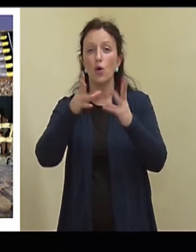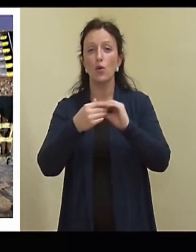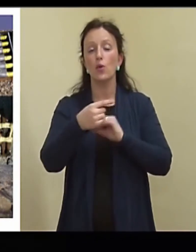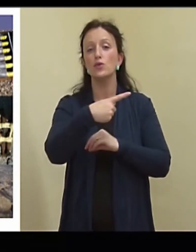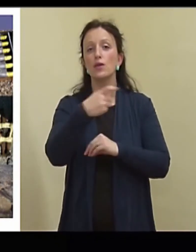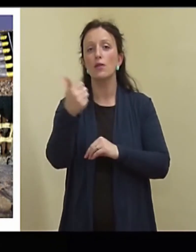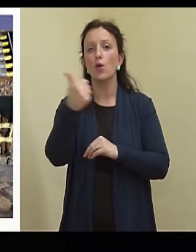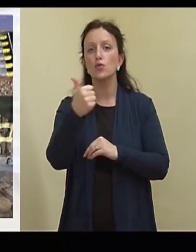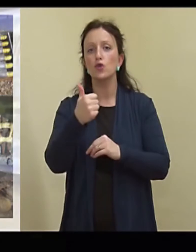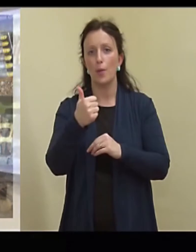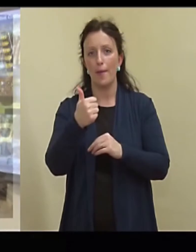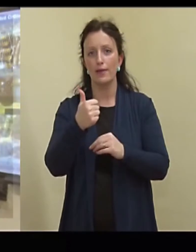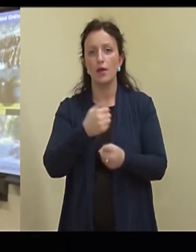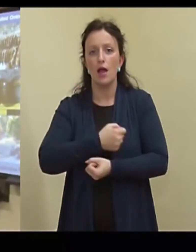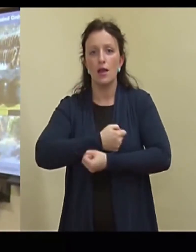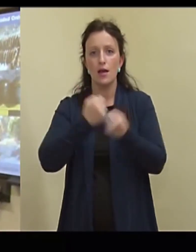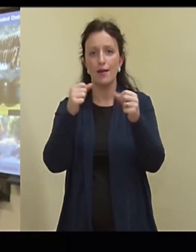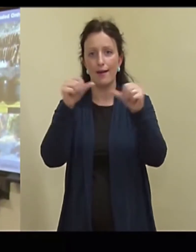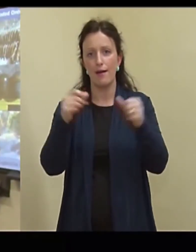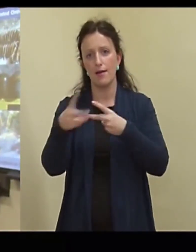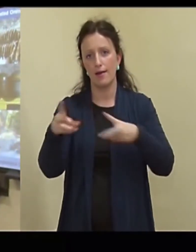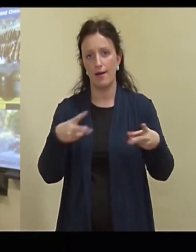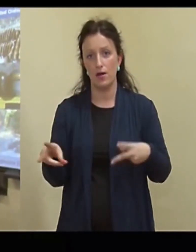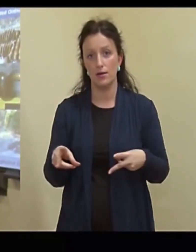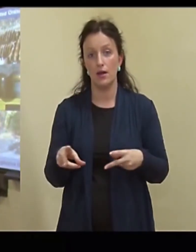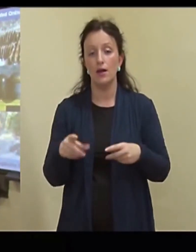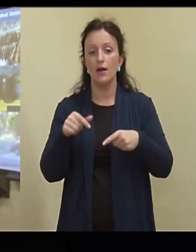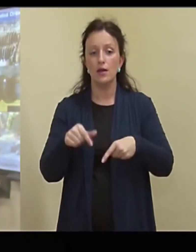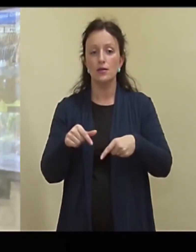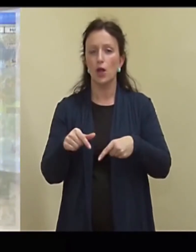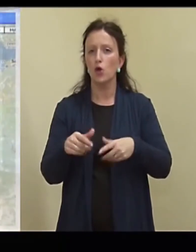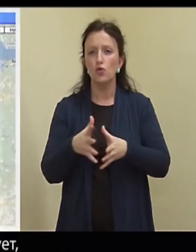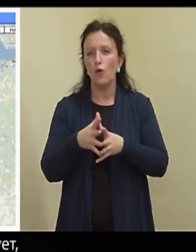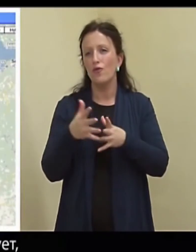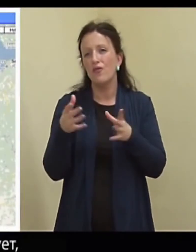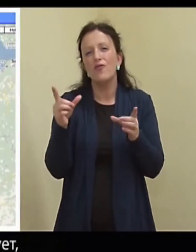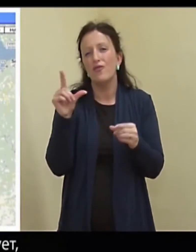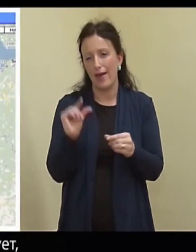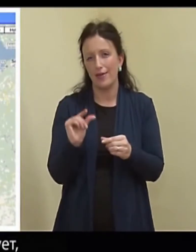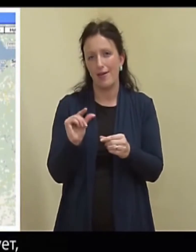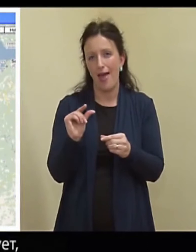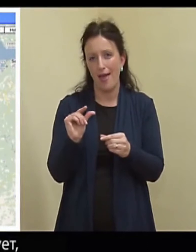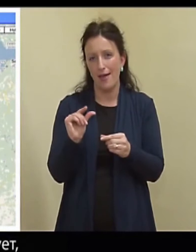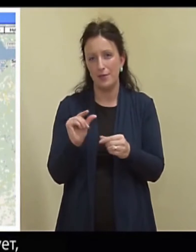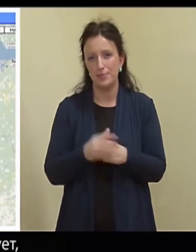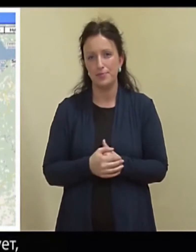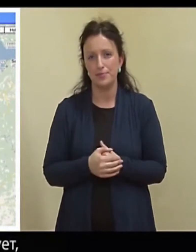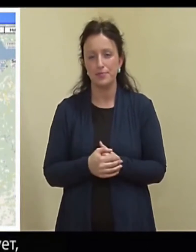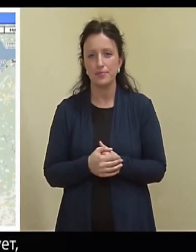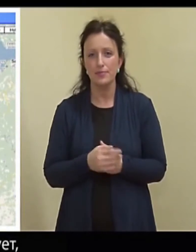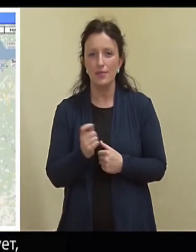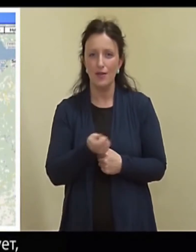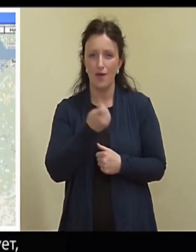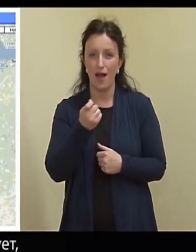erinevat lõhkekeha. Ja see on selline kogus sellisest. Ja see pilt siin